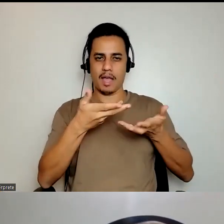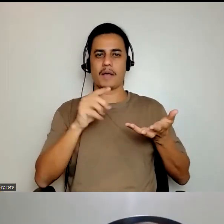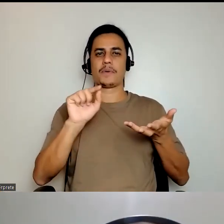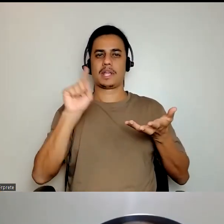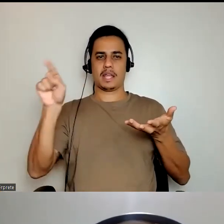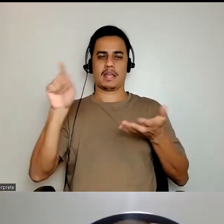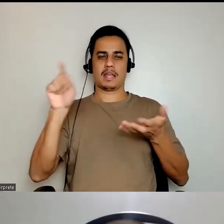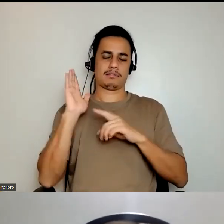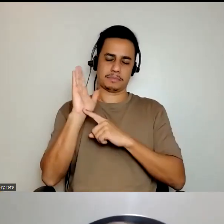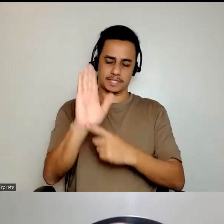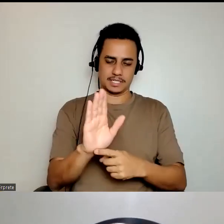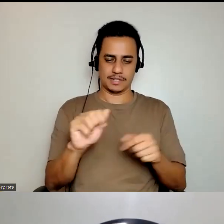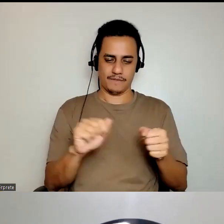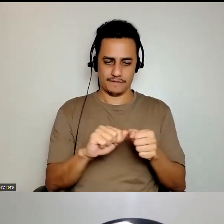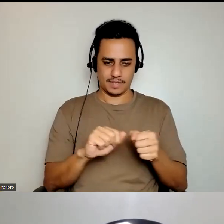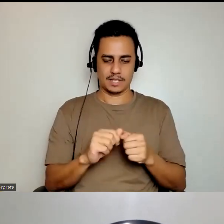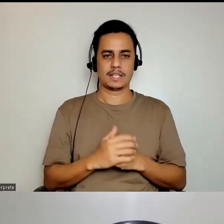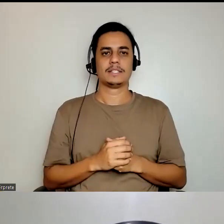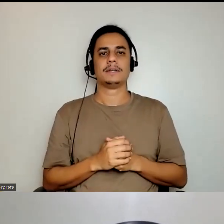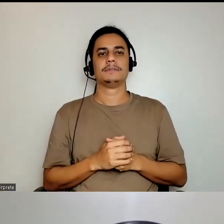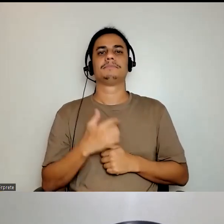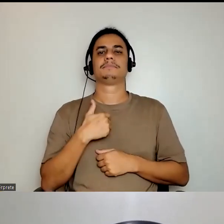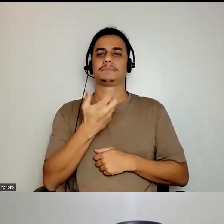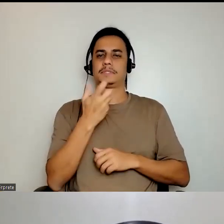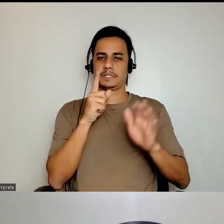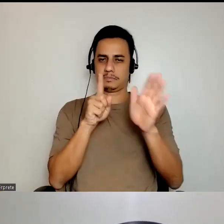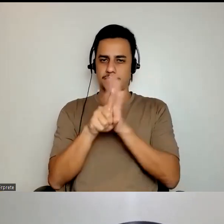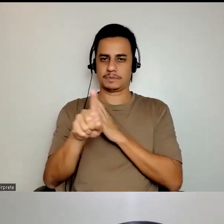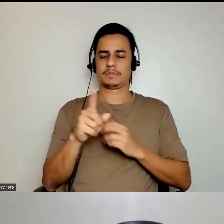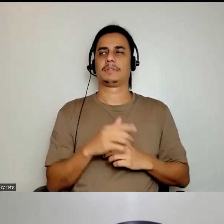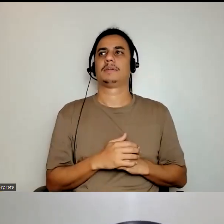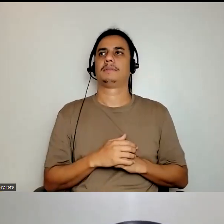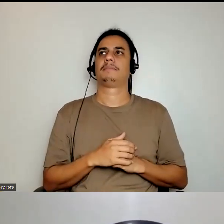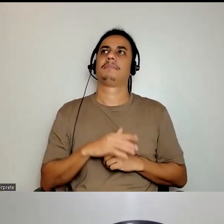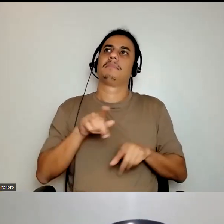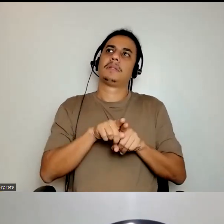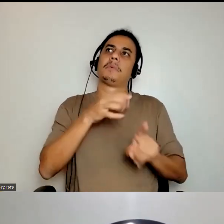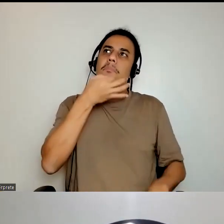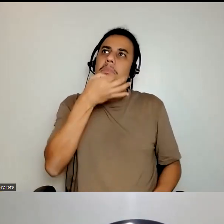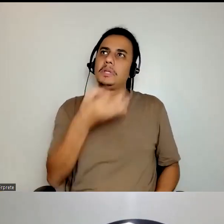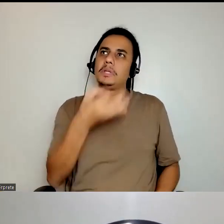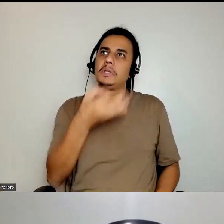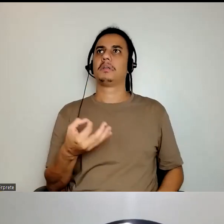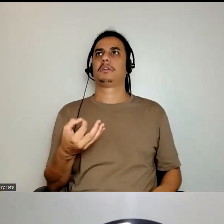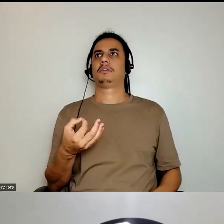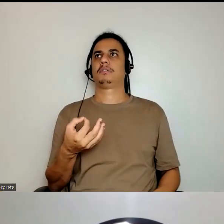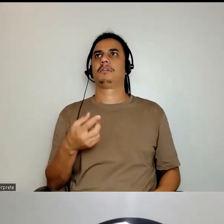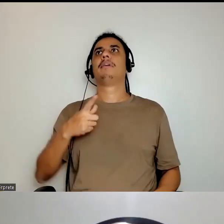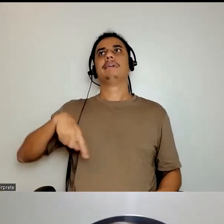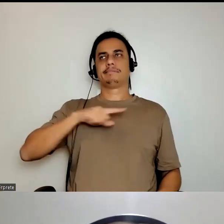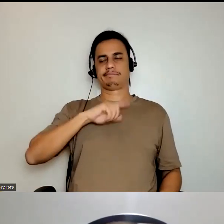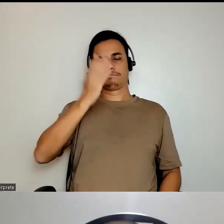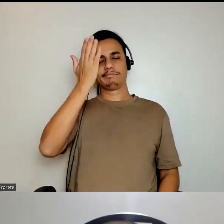a apresentação que ela trouxe. Eu queria perguntar, assim, né, mais um pouco da opinião, assim, como é que, assim, a gente sabe, a gente